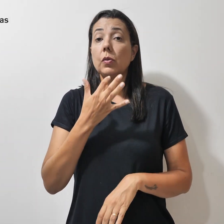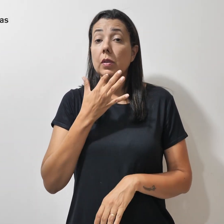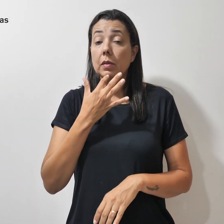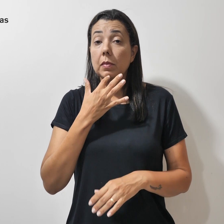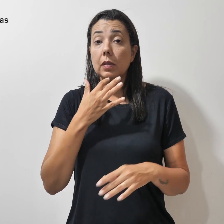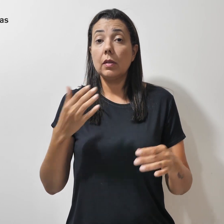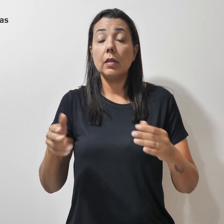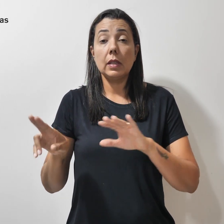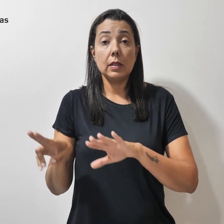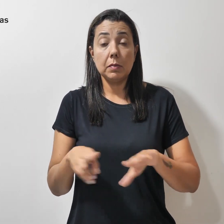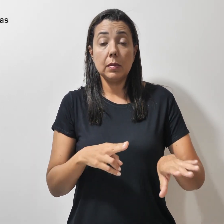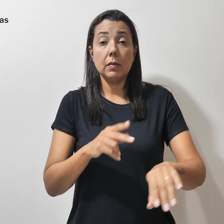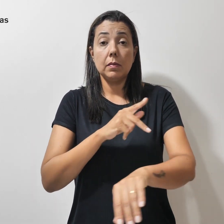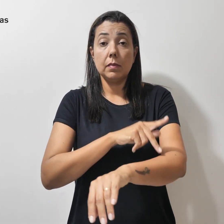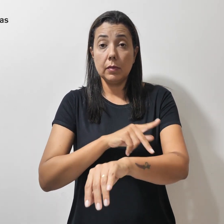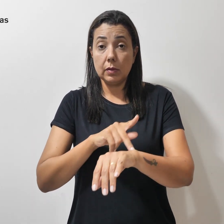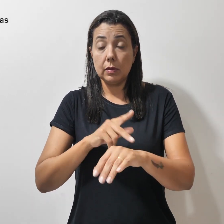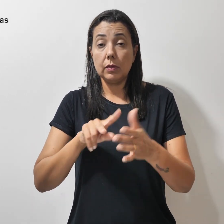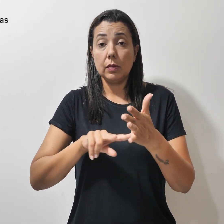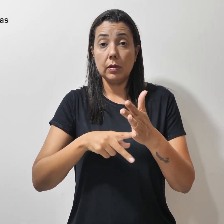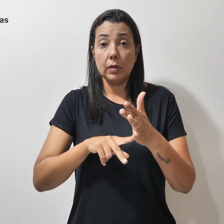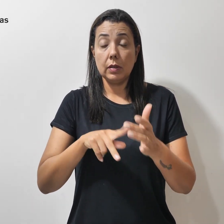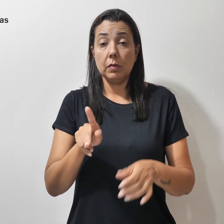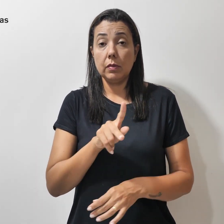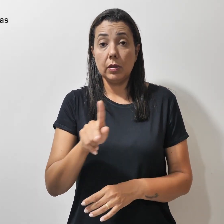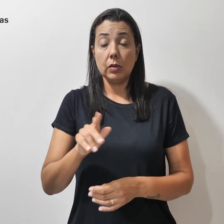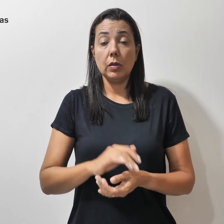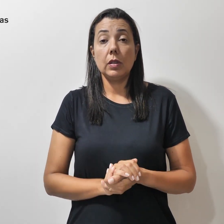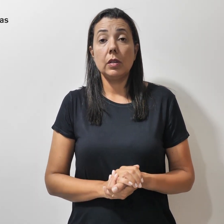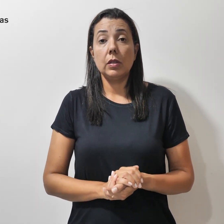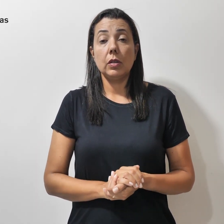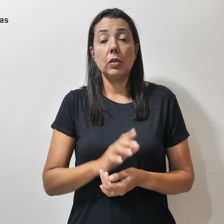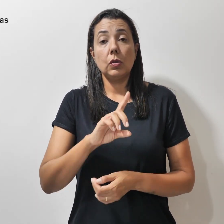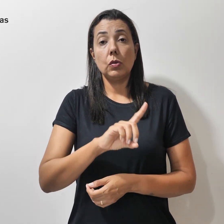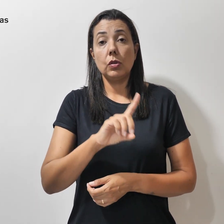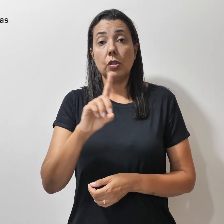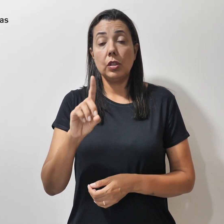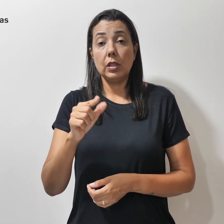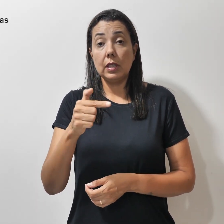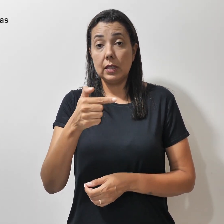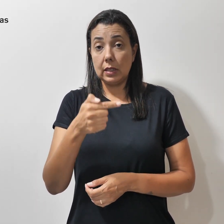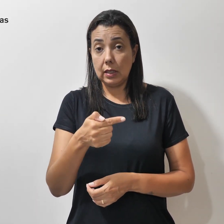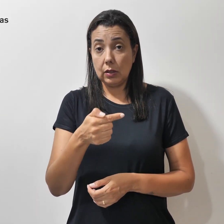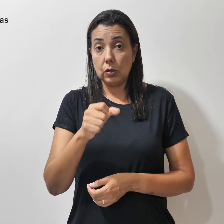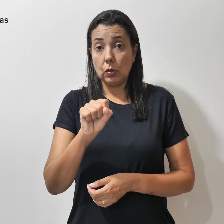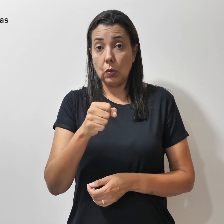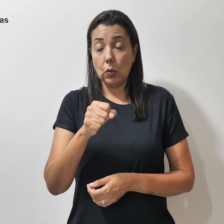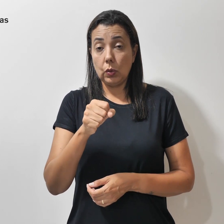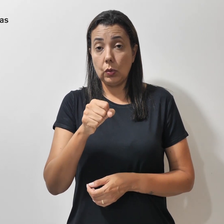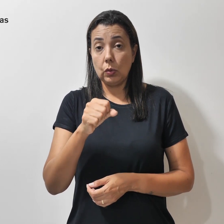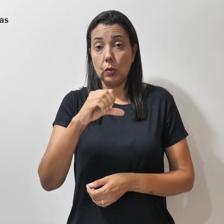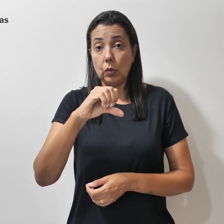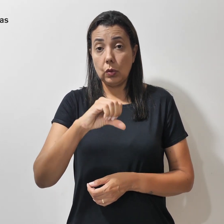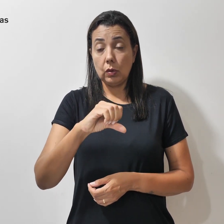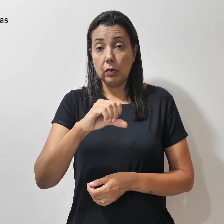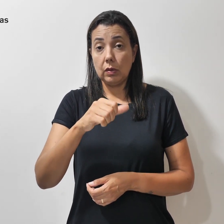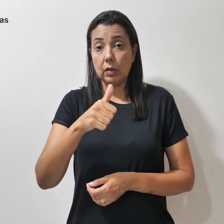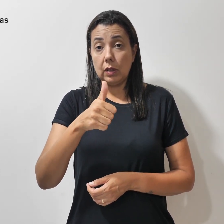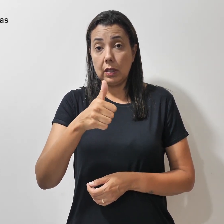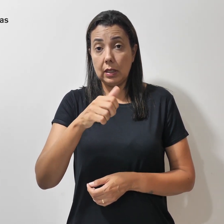a Semana Pedagógica do Simpro. Durante os dias 7, 8, 9, 15 e